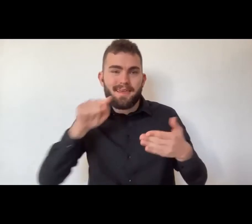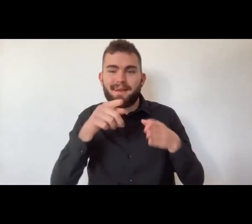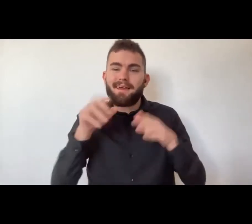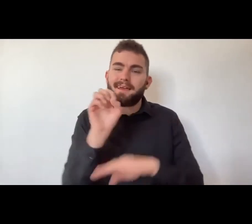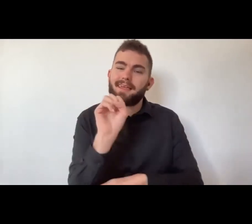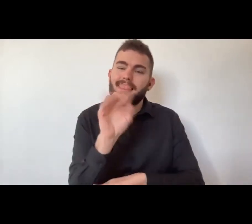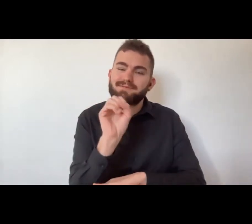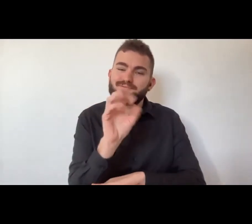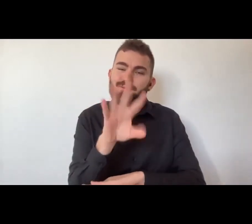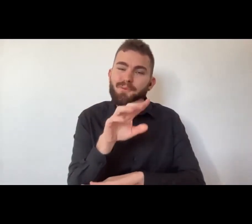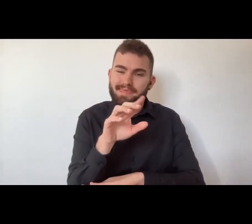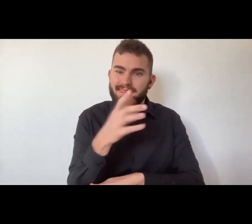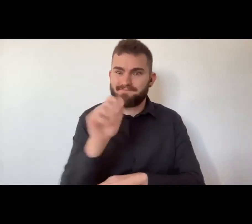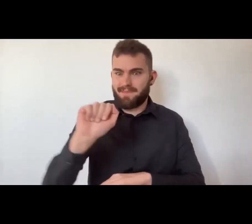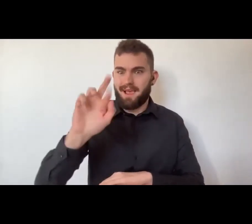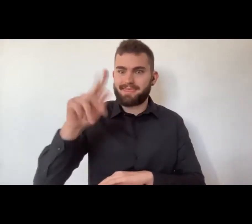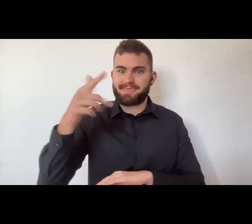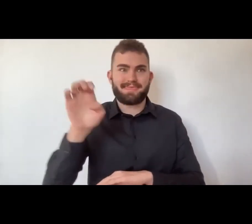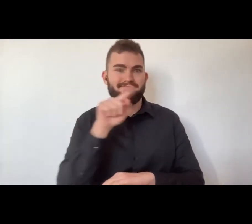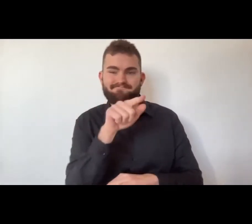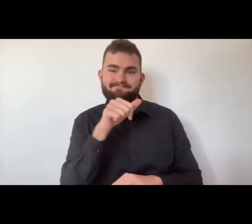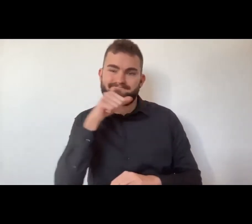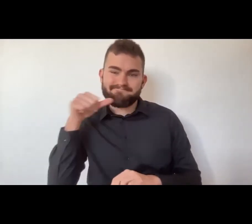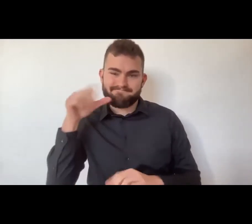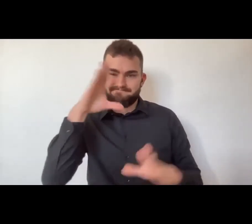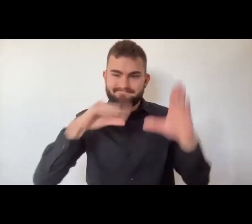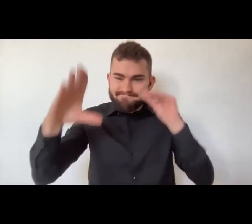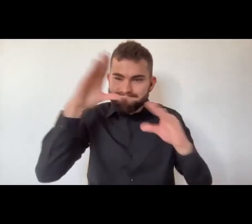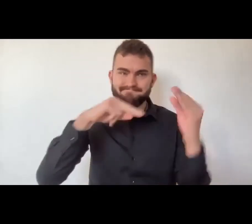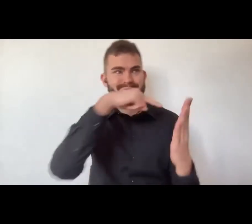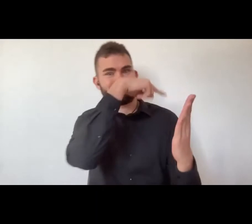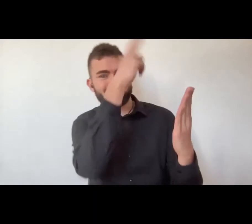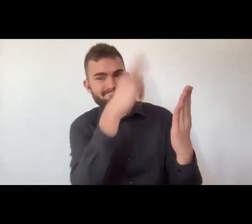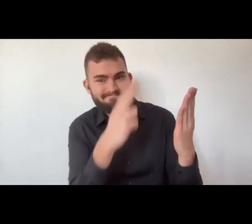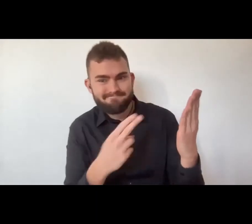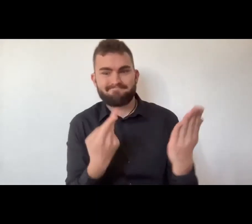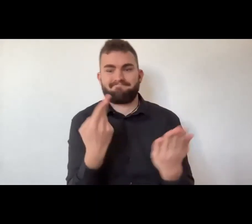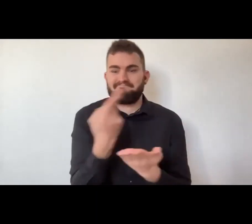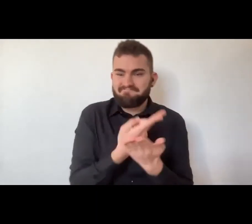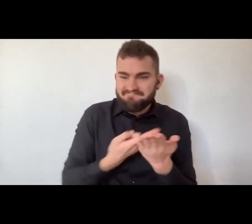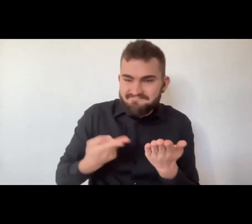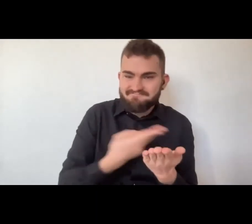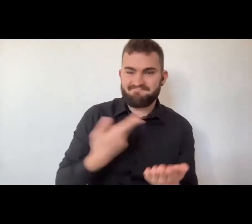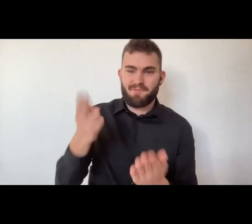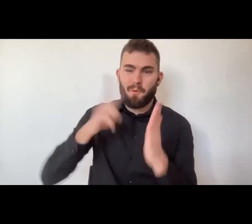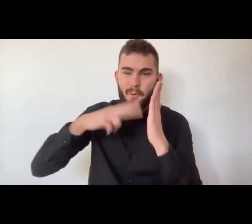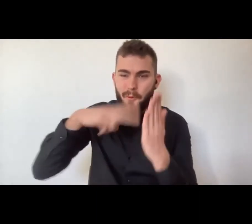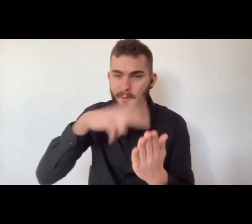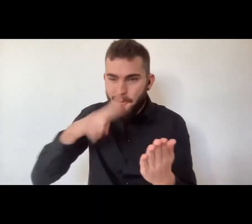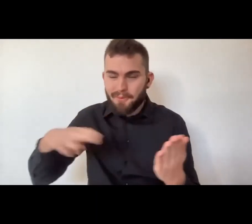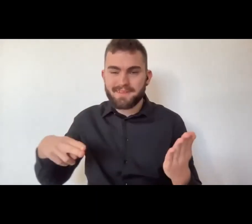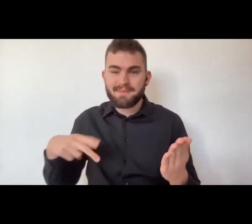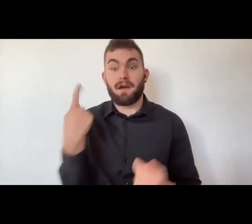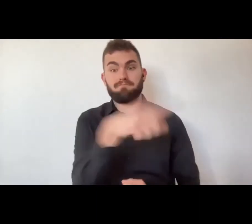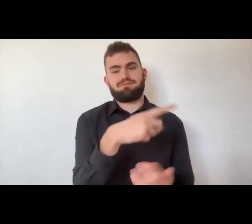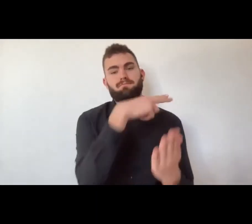ci viene anche insegnato a scuola, no? L'arte in generale, l'arte, la storia dell'arte,